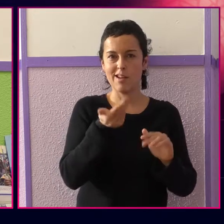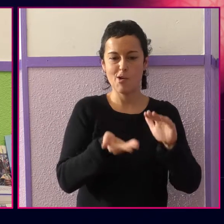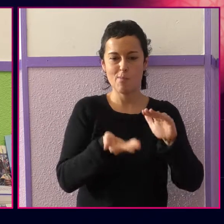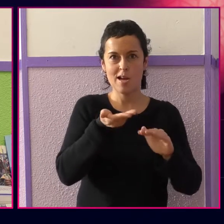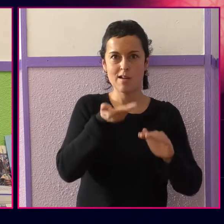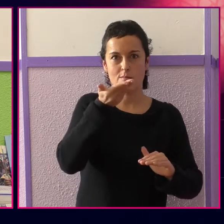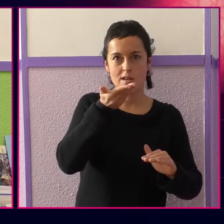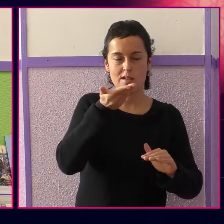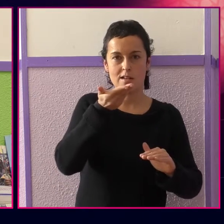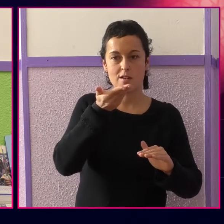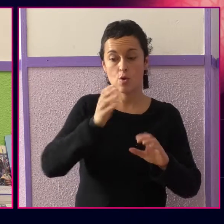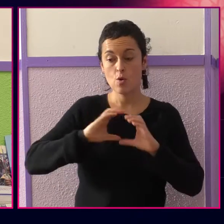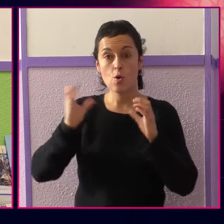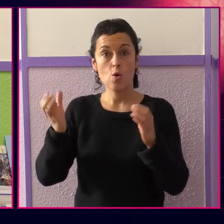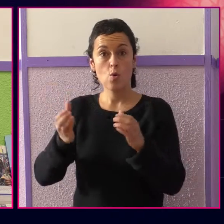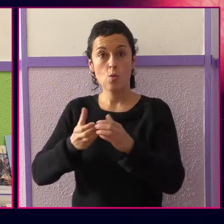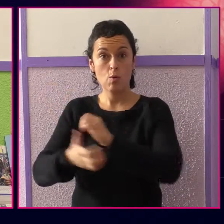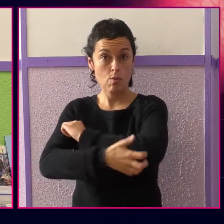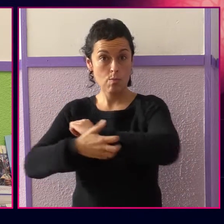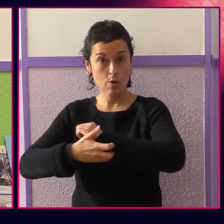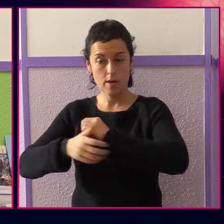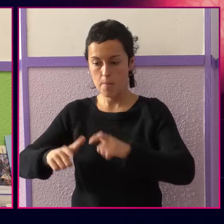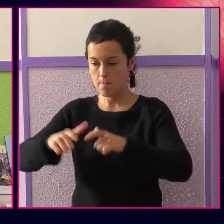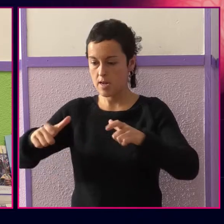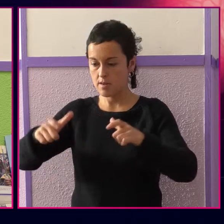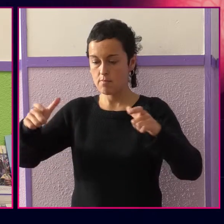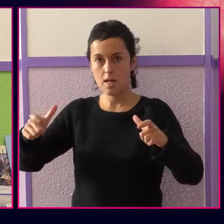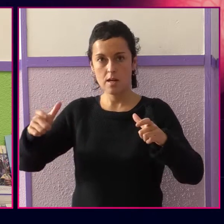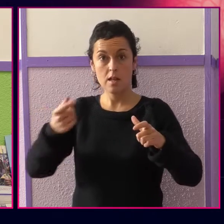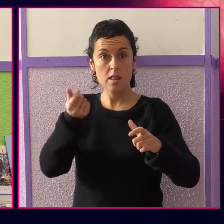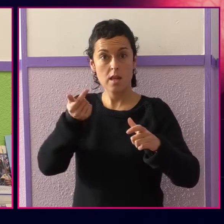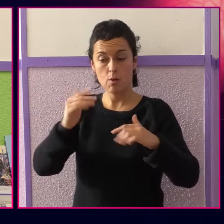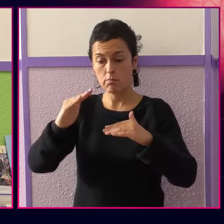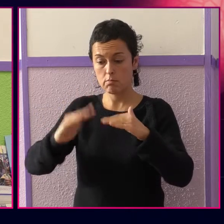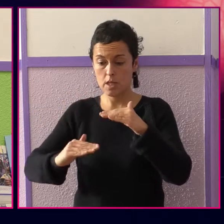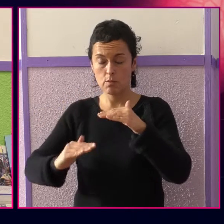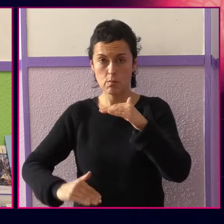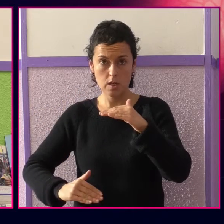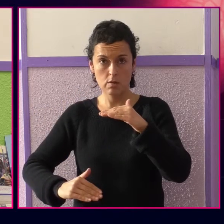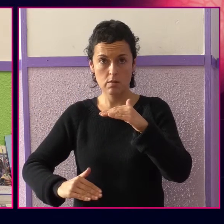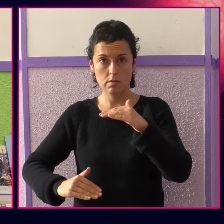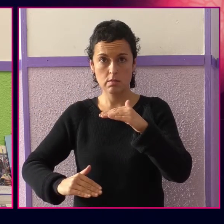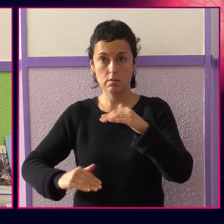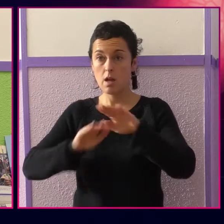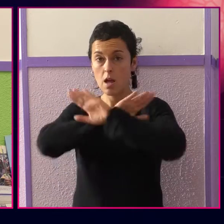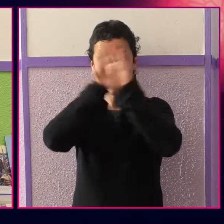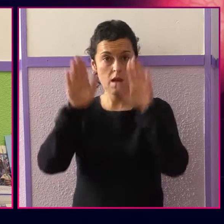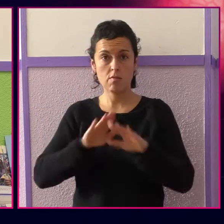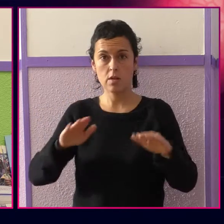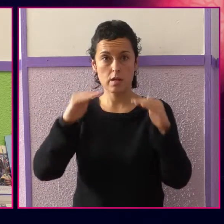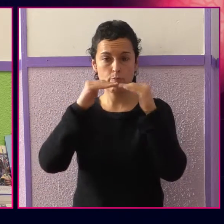más y más personas al territorio de las mayorías empobrecidas, mientras aumentan las riquezas de las primeras.